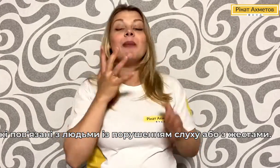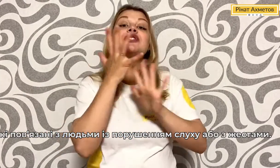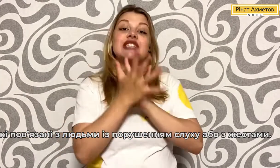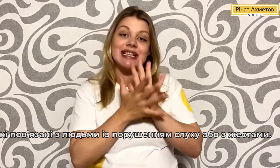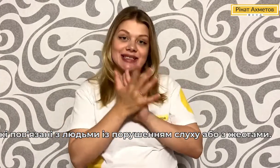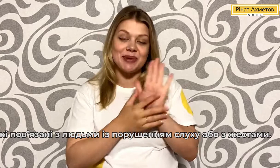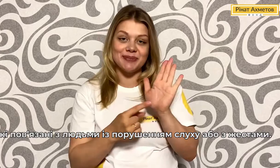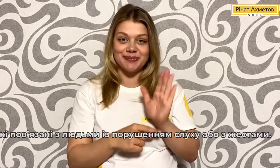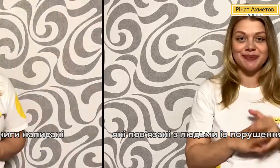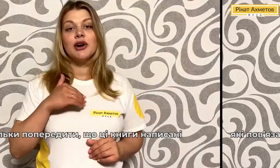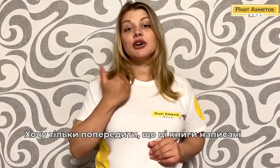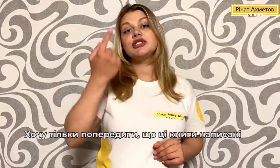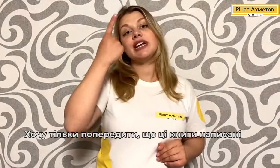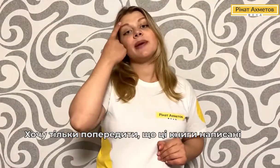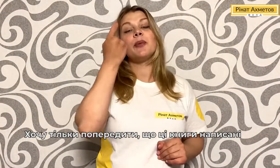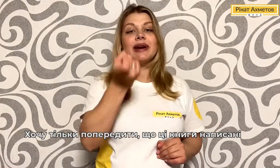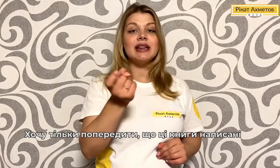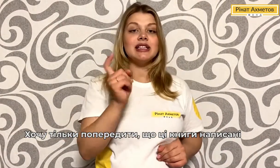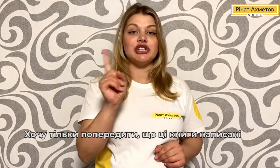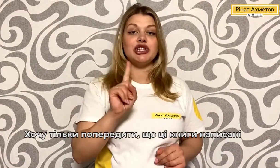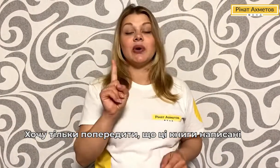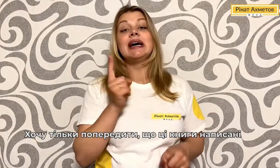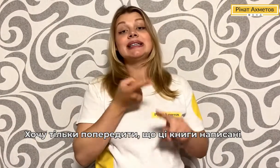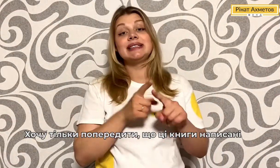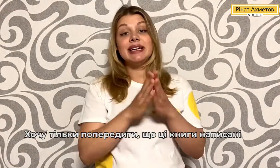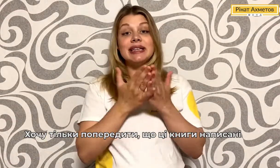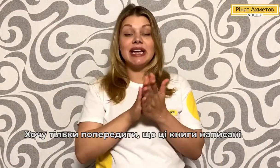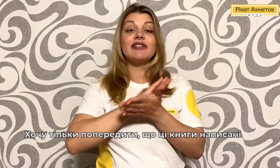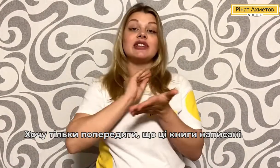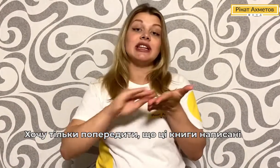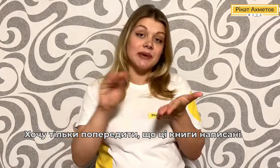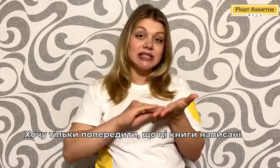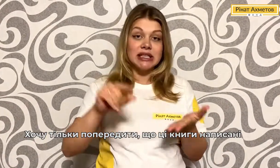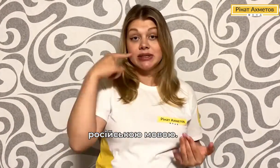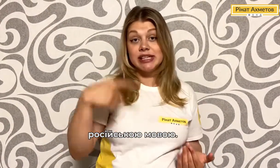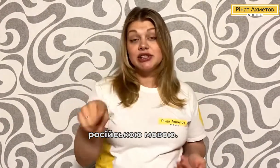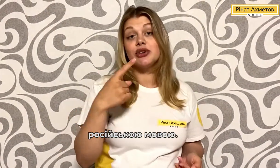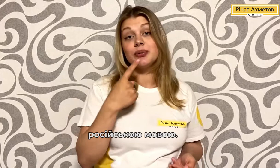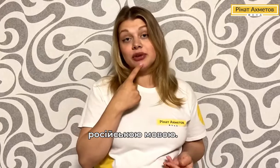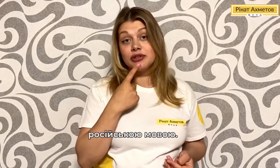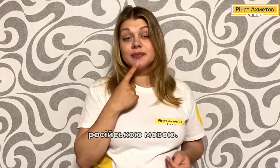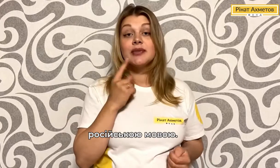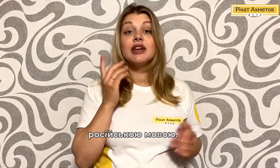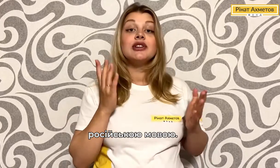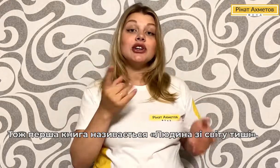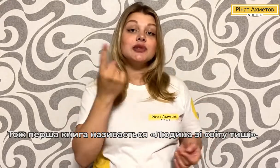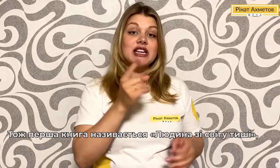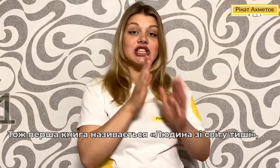або з жестами. Хочу тільки попередити, що ці книги, вони написані російською мовою. Тож, перша